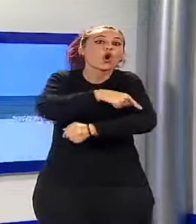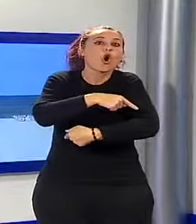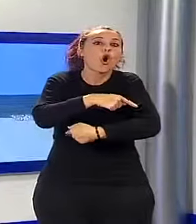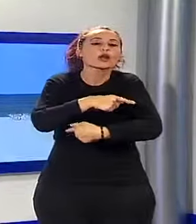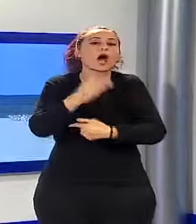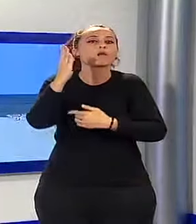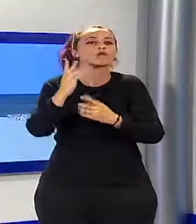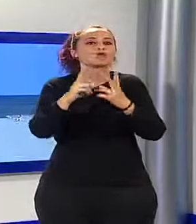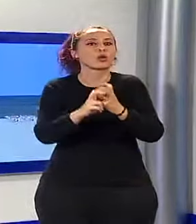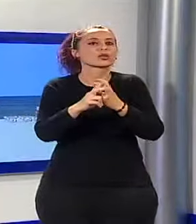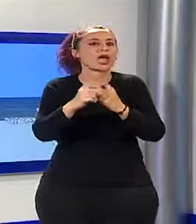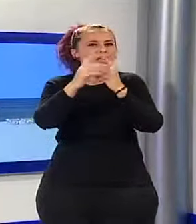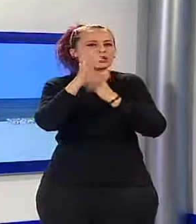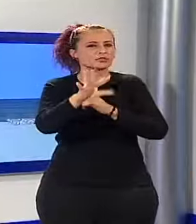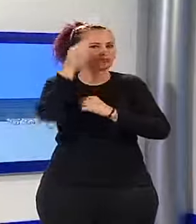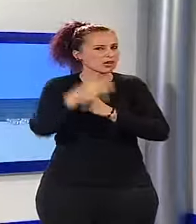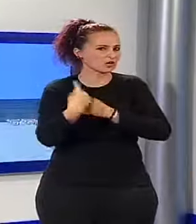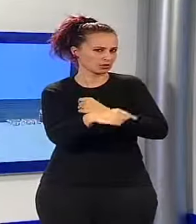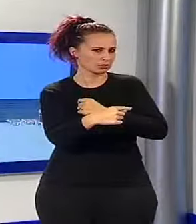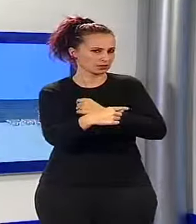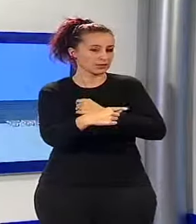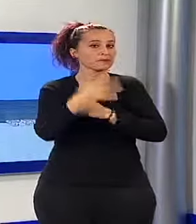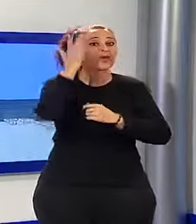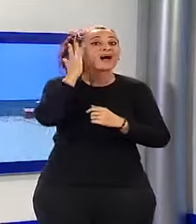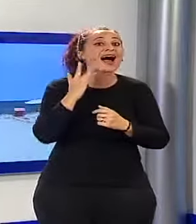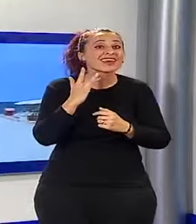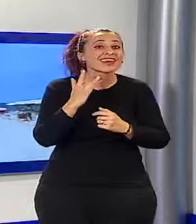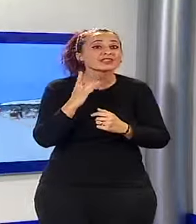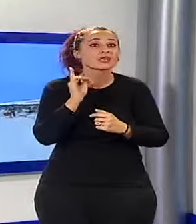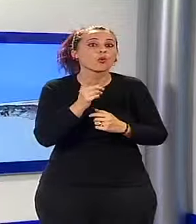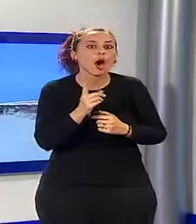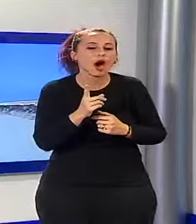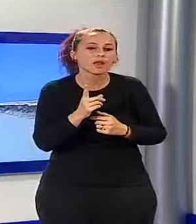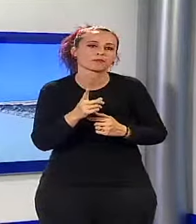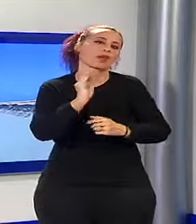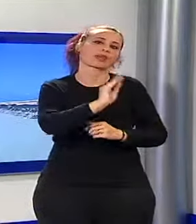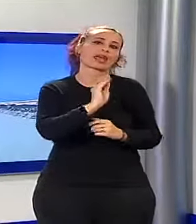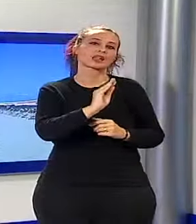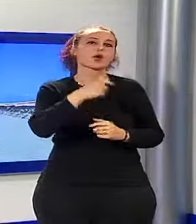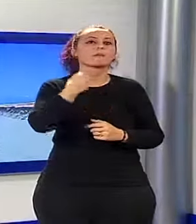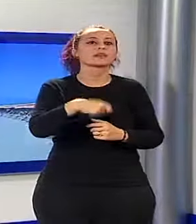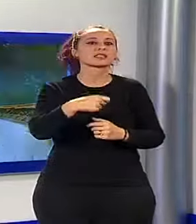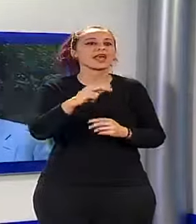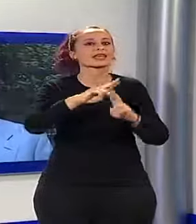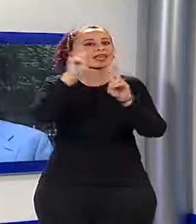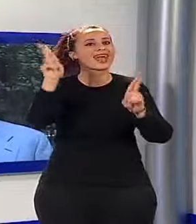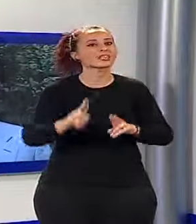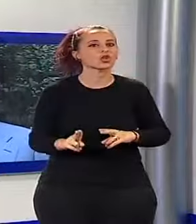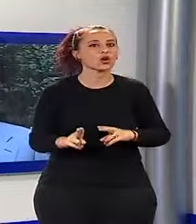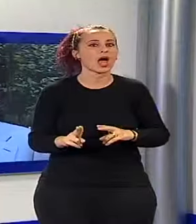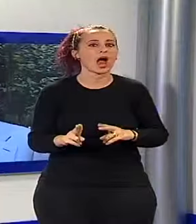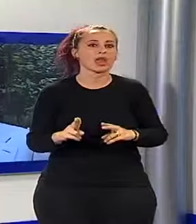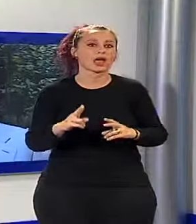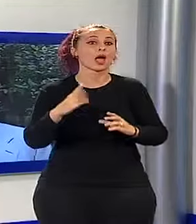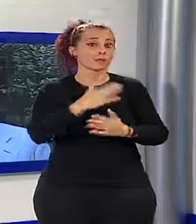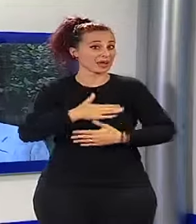posizione della categoria e quali rischi a cui va incontro? Lo abbiamo chiesto al Presidente Nazionale dell'Associazione Imprese Balneari, Vincenzo